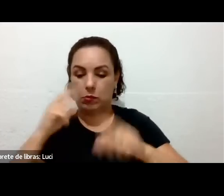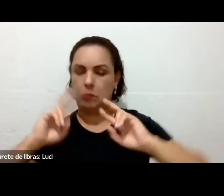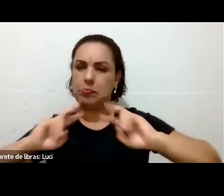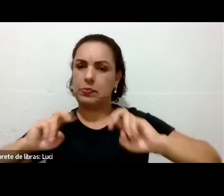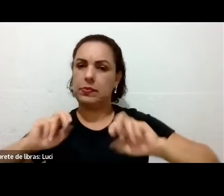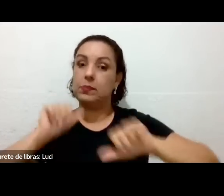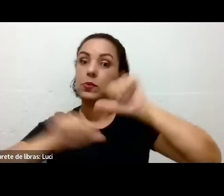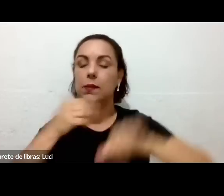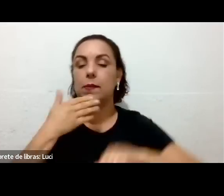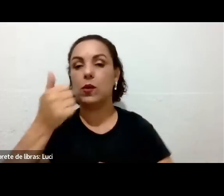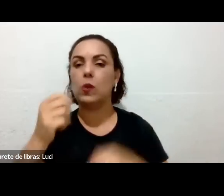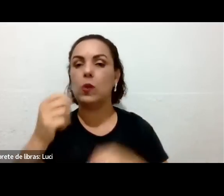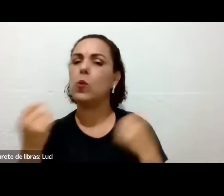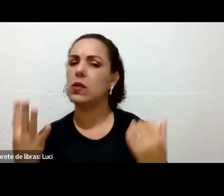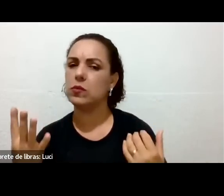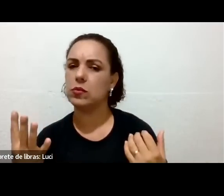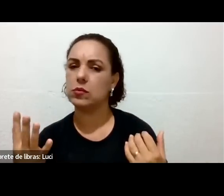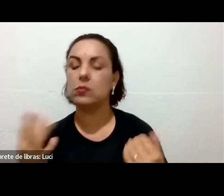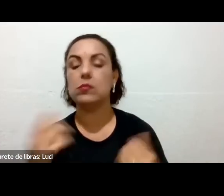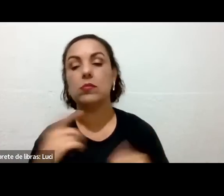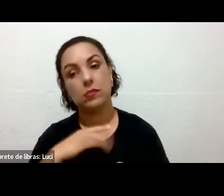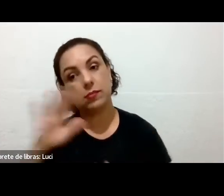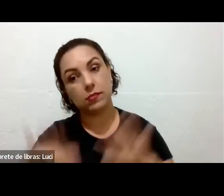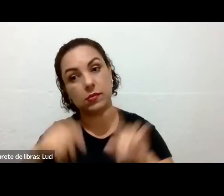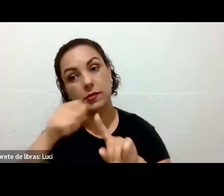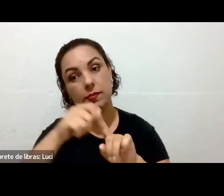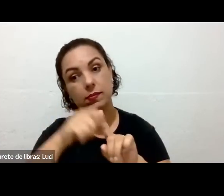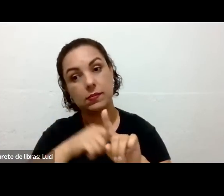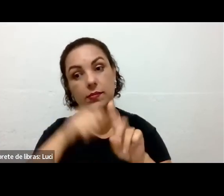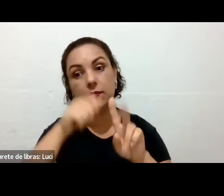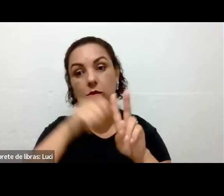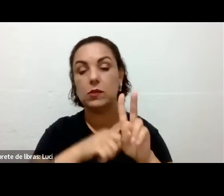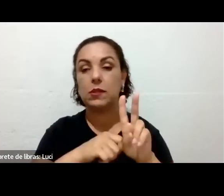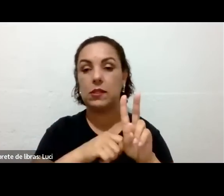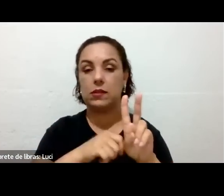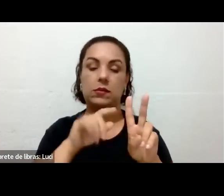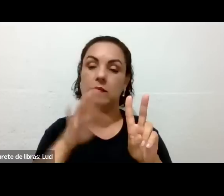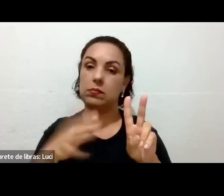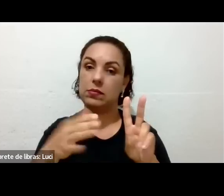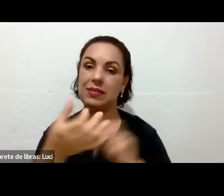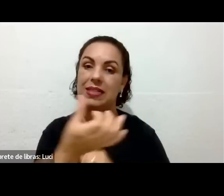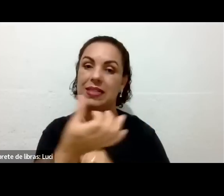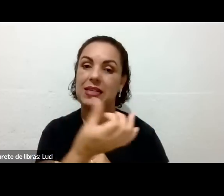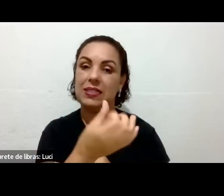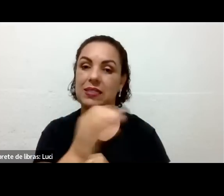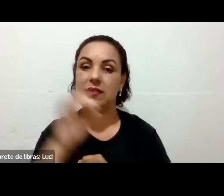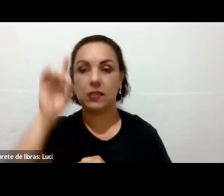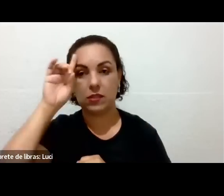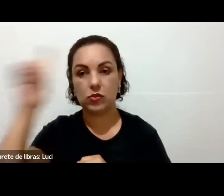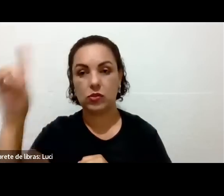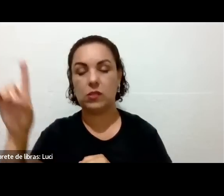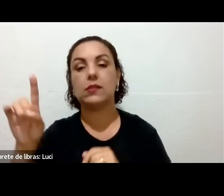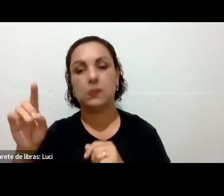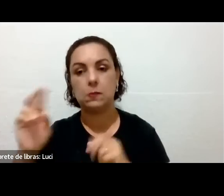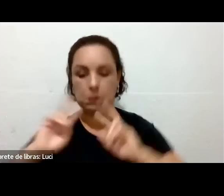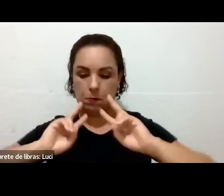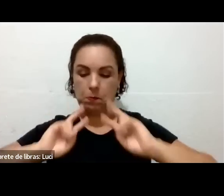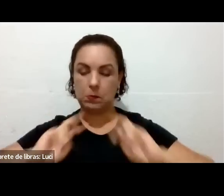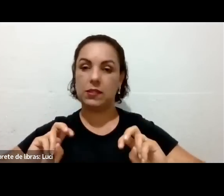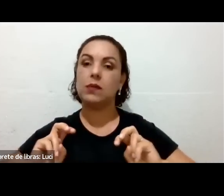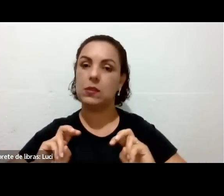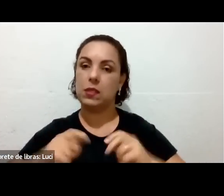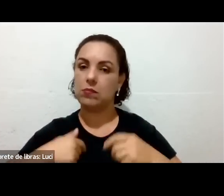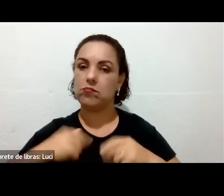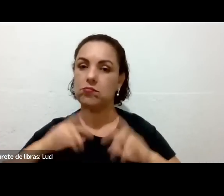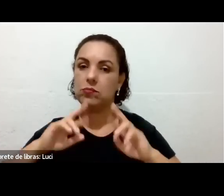claro que tem pessoas que sofrem há 40 anos com o problema e quer que uma semana resolve, não vai resolver não. mas o uso contínuo